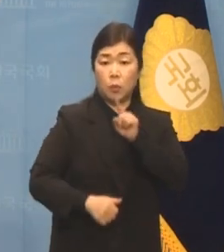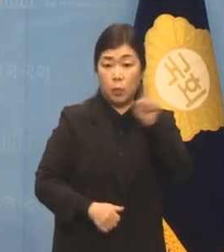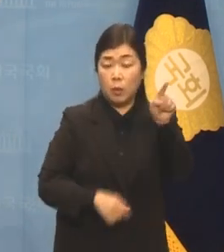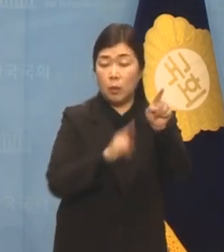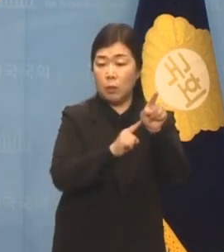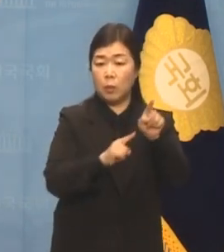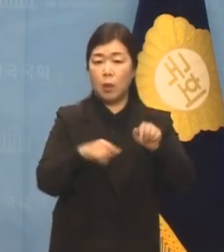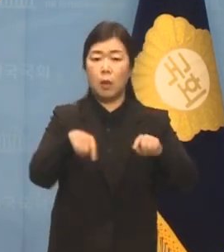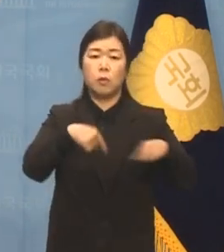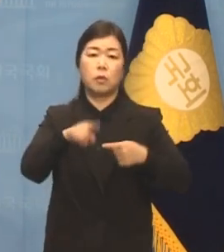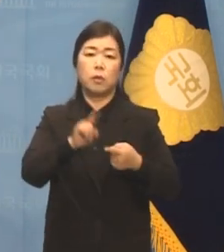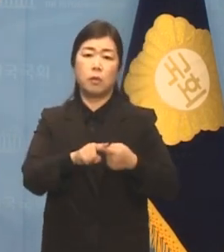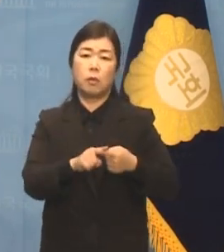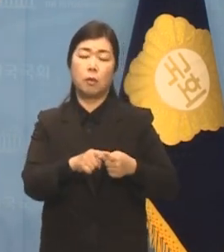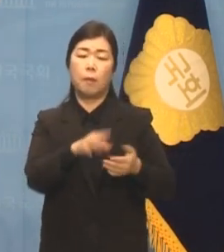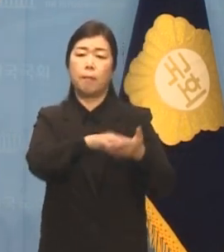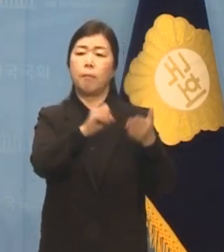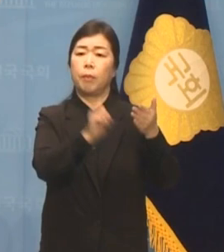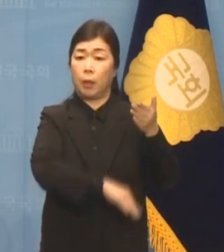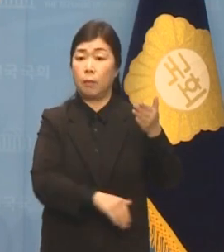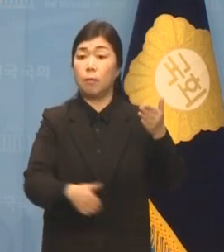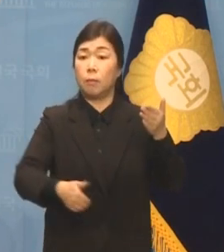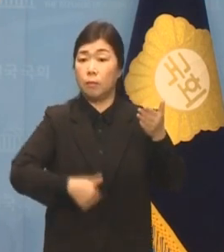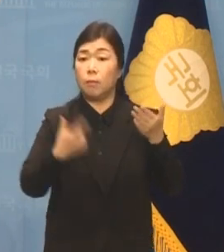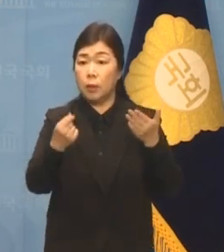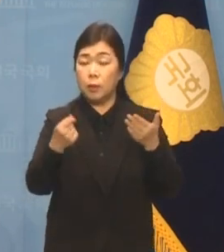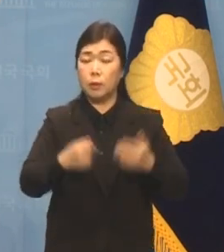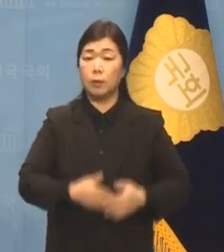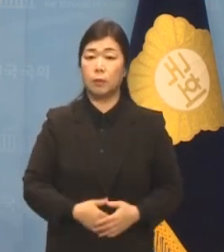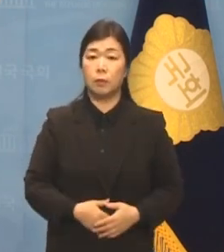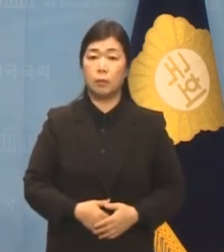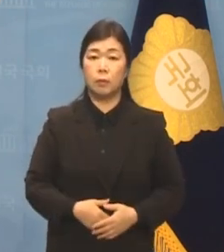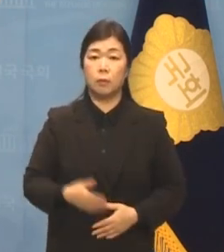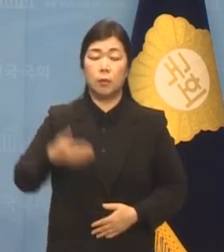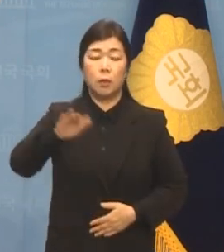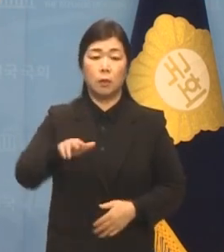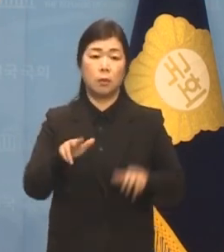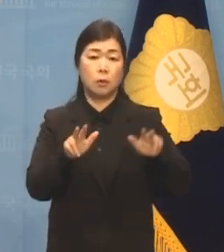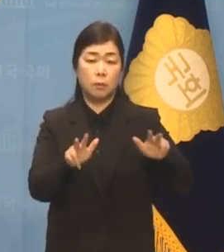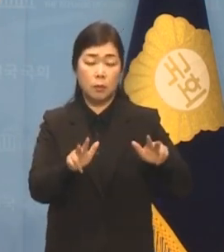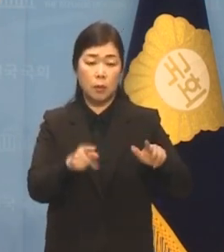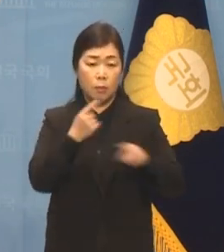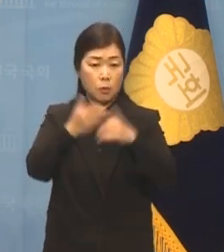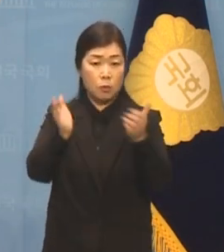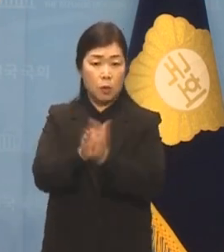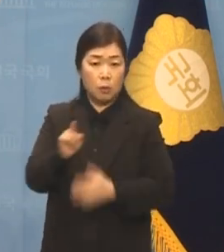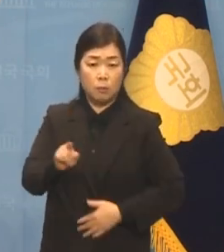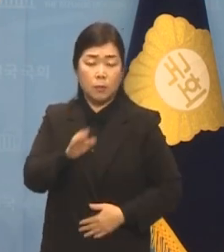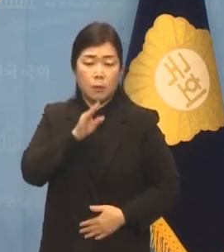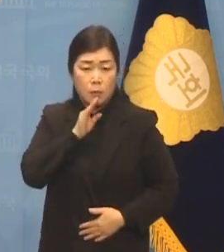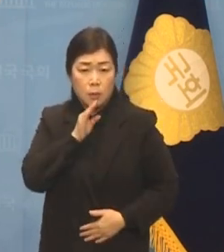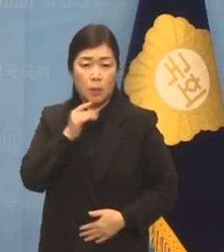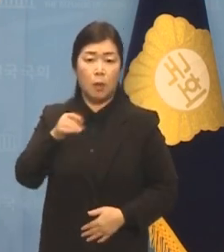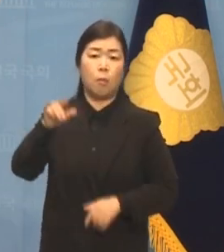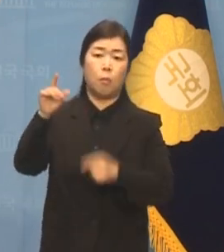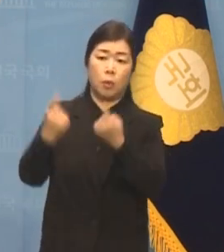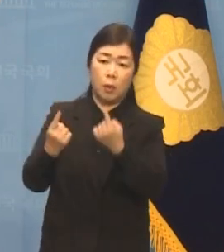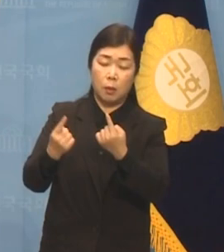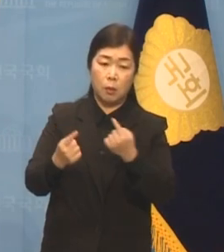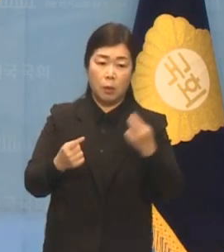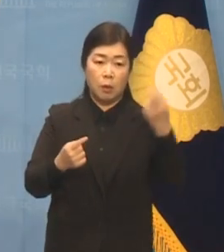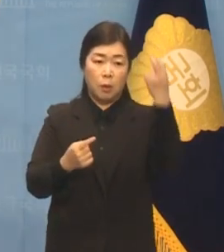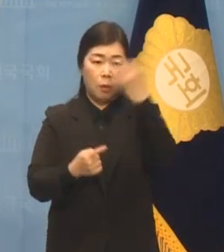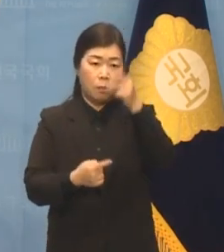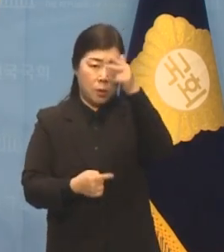배척해야 합니다. 그러나 이제 와서 당이 진실보다는 검찰과